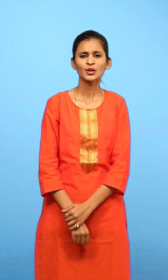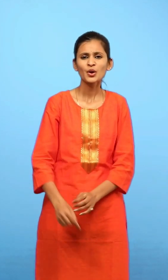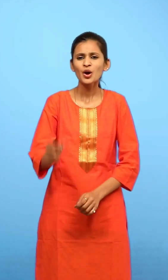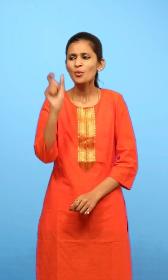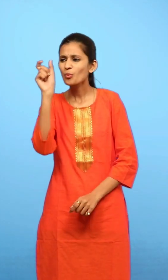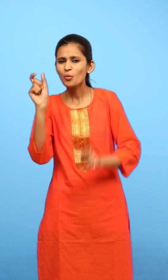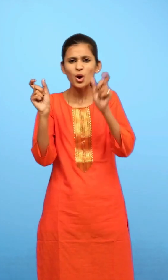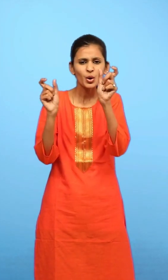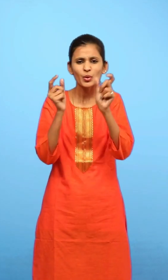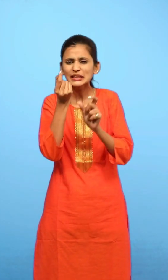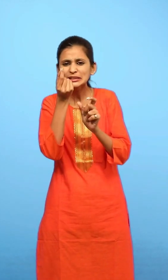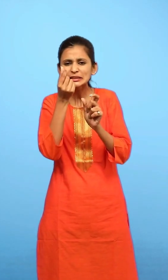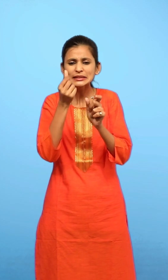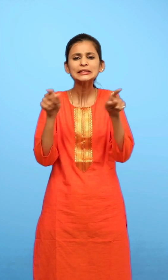मिलते जुलते शब्द